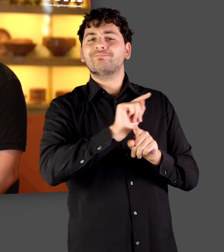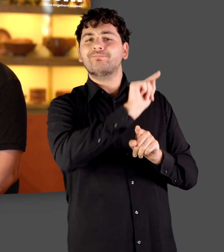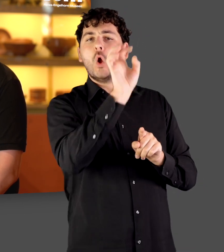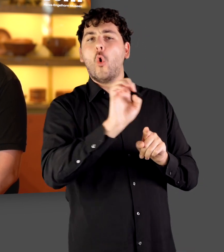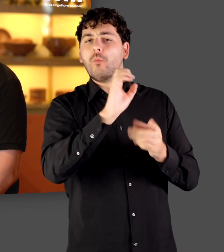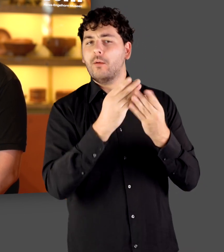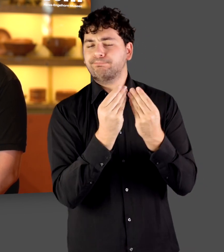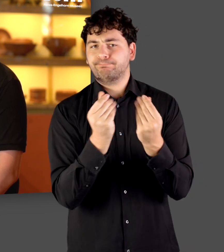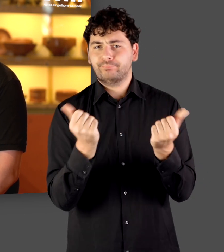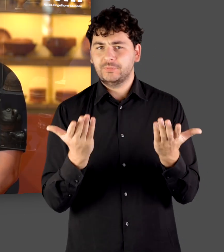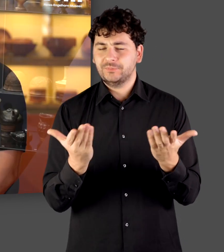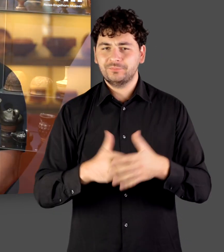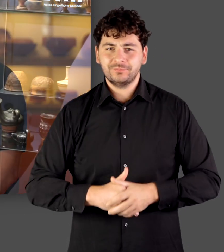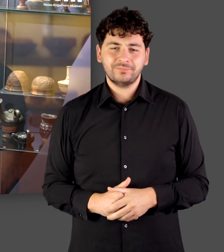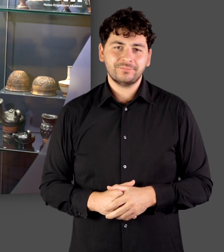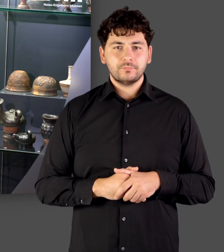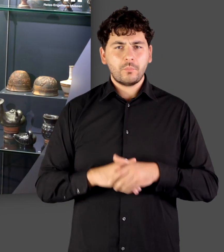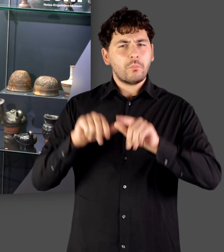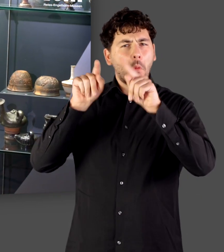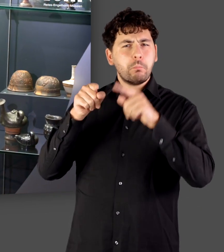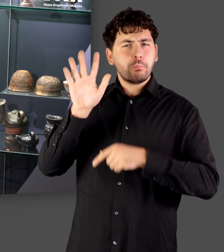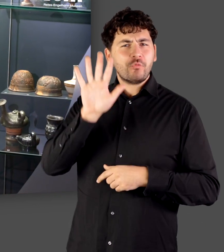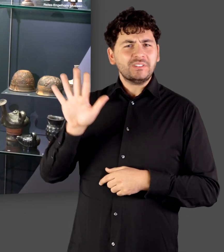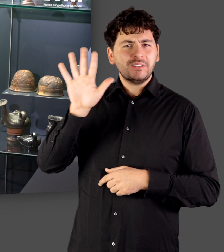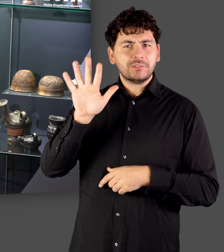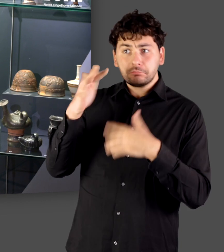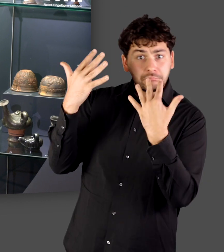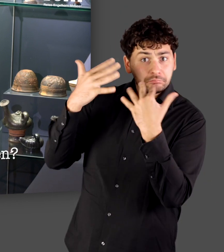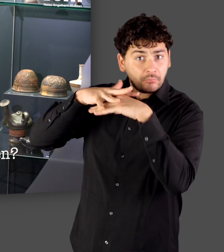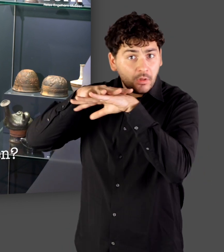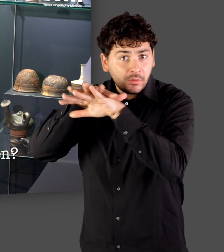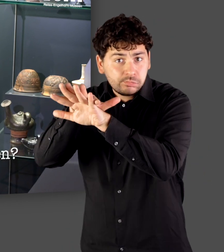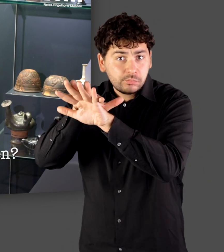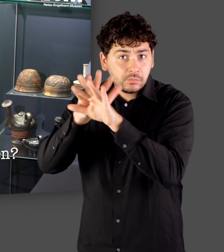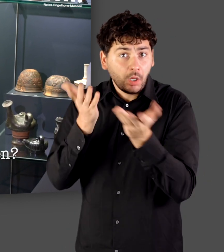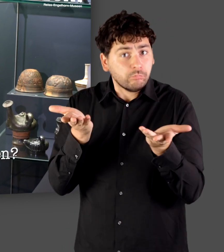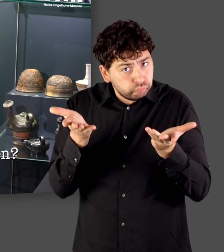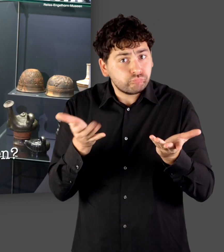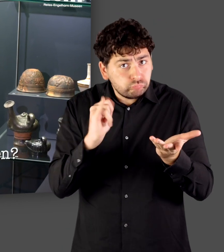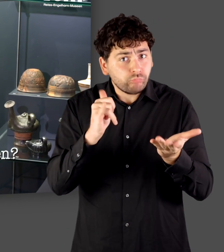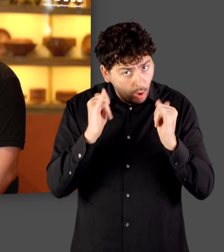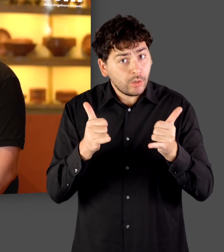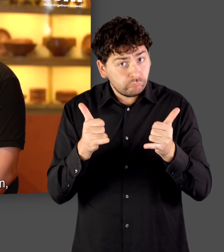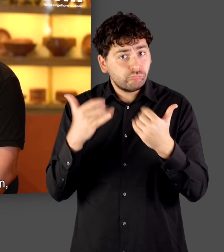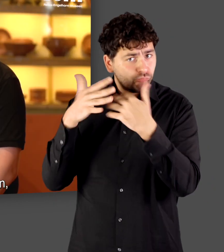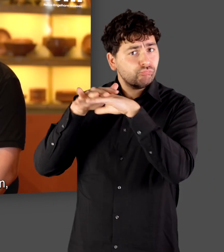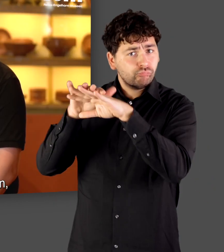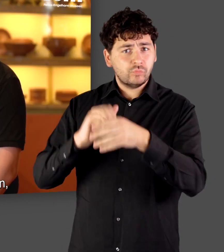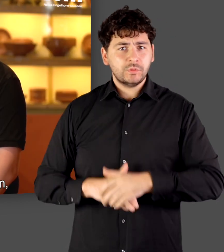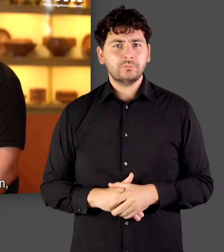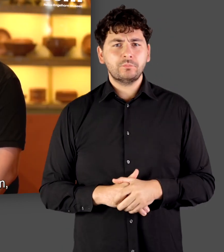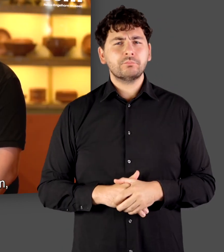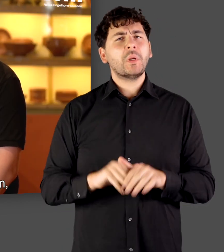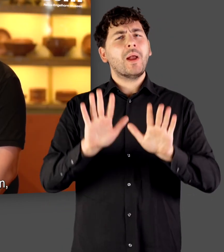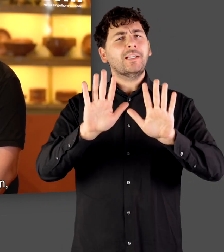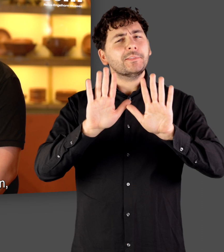die das dann eben nicht überlebt hat. Hat in den Provinzen Integration stattgefunden? Ja, absolut.